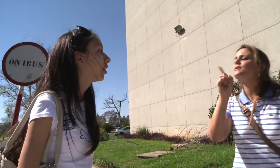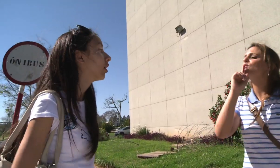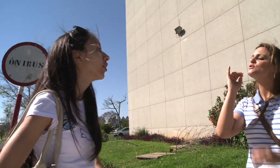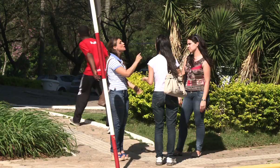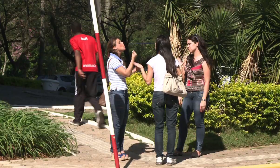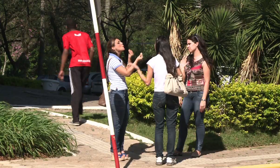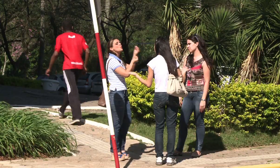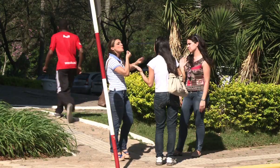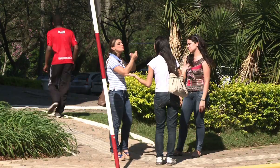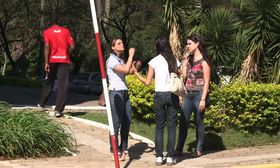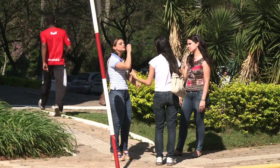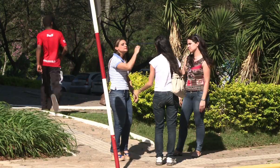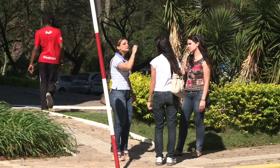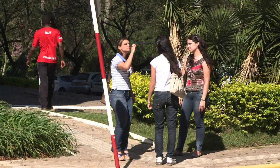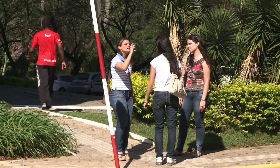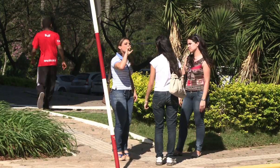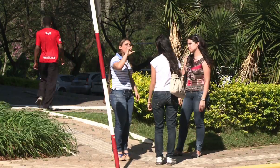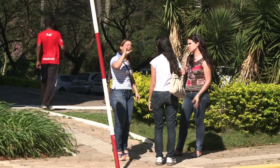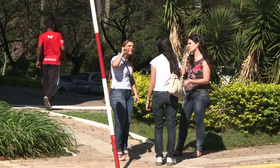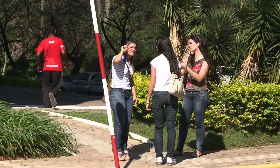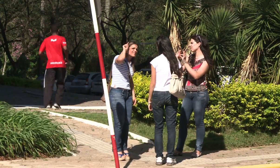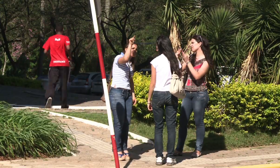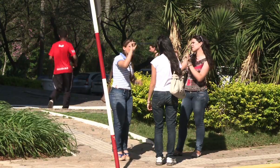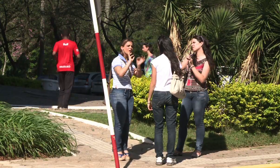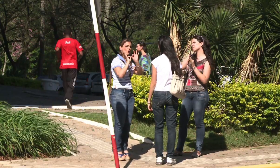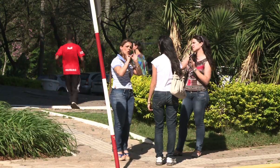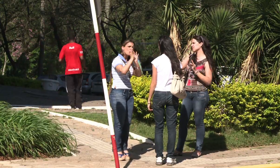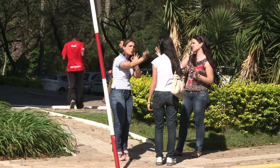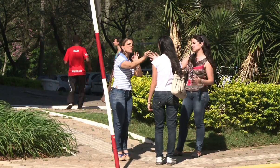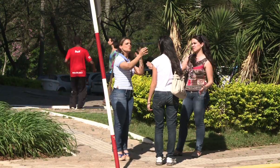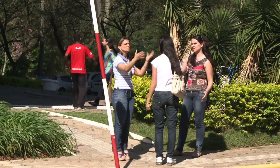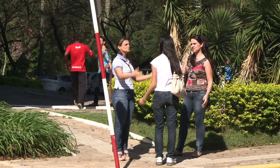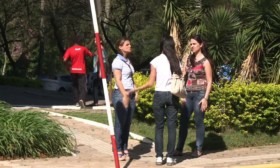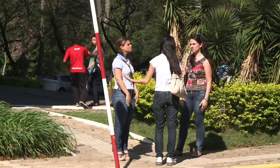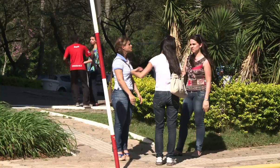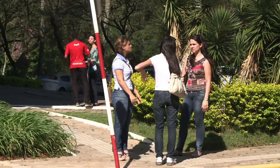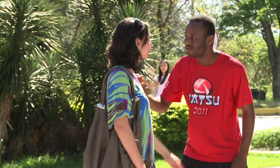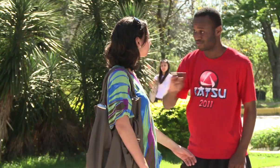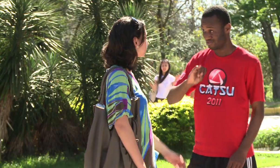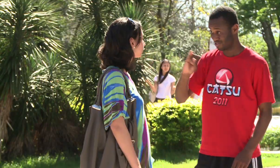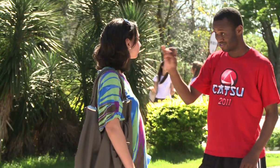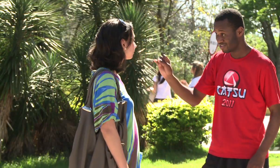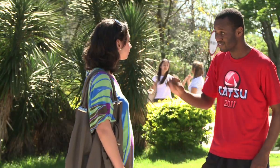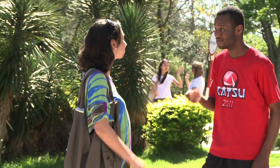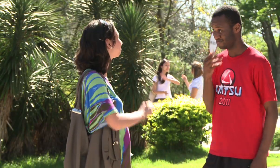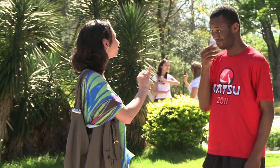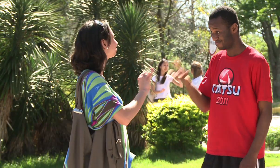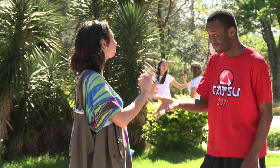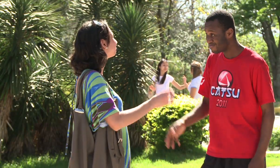lá. Já falei. O CCR não é longe. Oi, tudo bem? Oi, tudo.